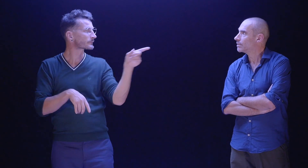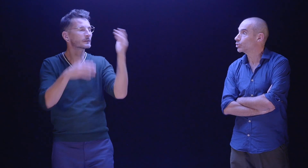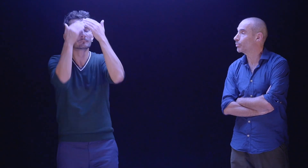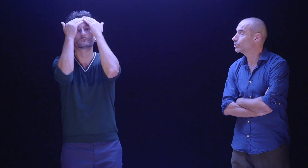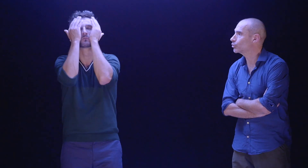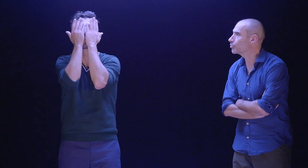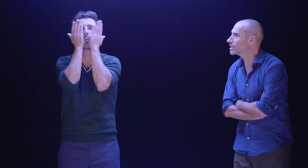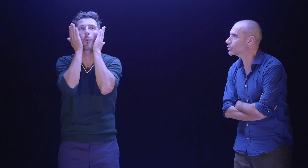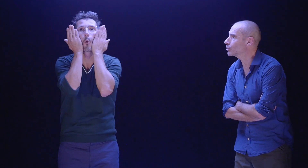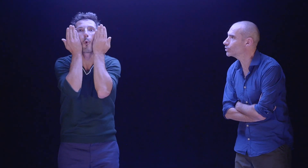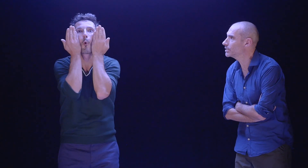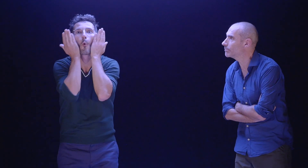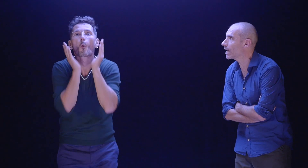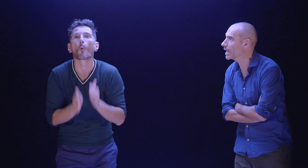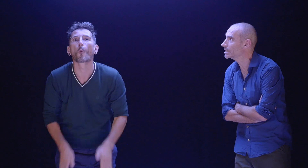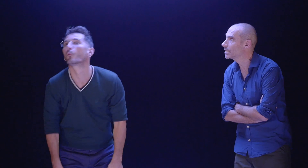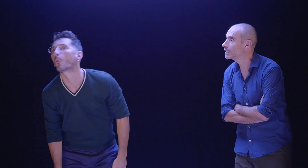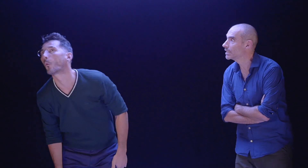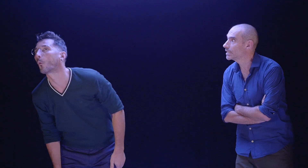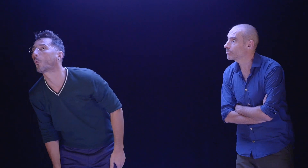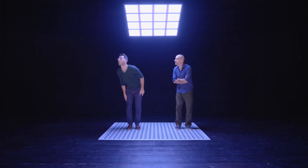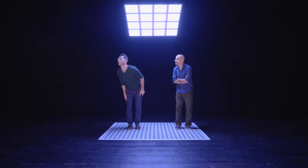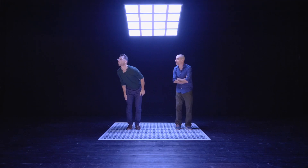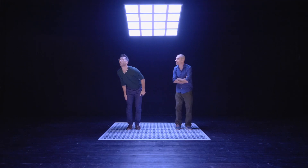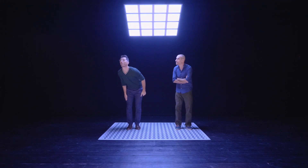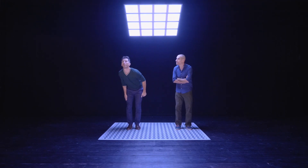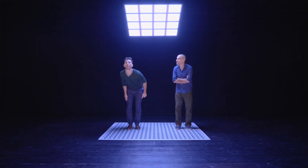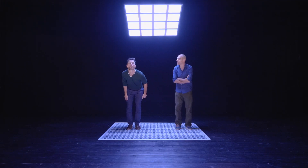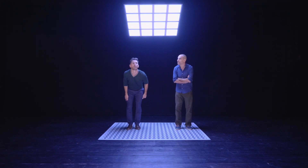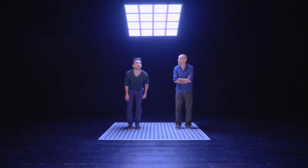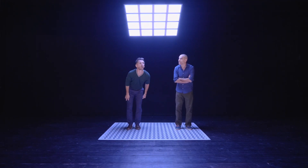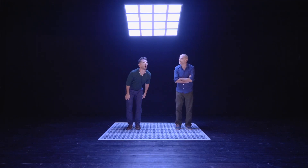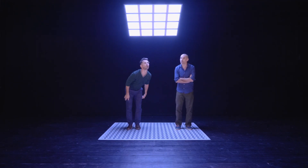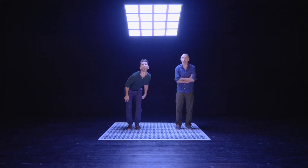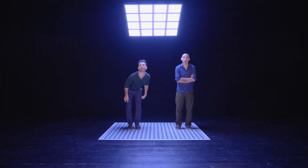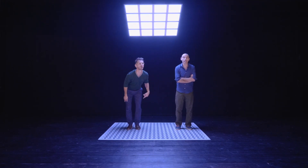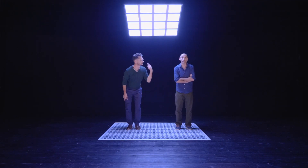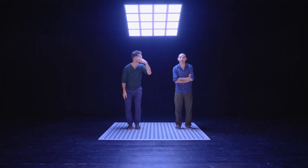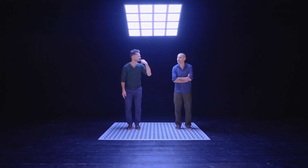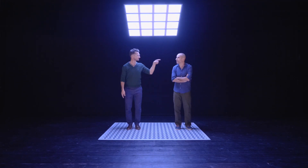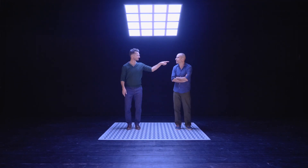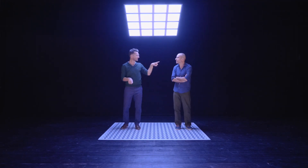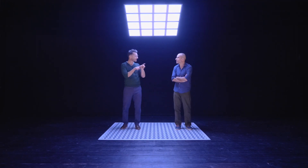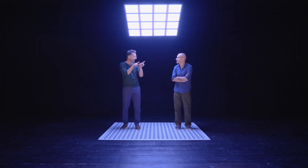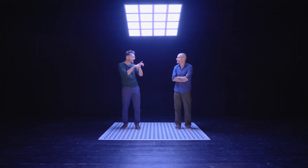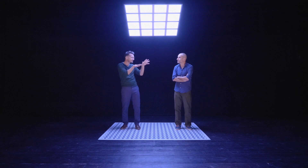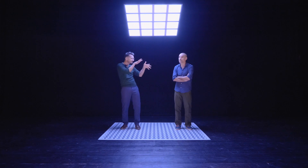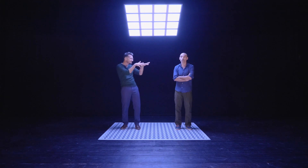J'ai pas une tête de poisson Anthony, il est malade. Il est malade. Il est complètement parti là. Là, c'est l